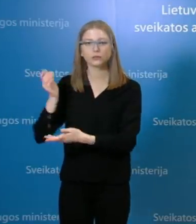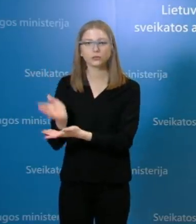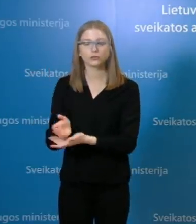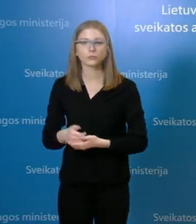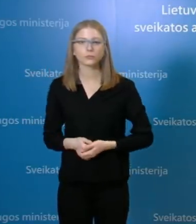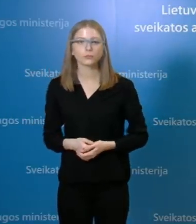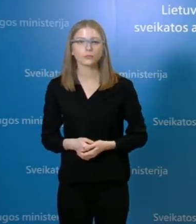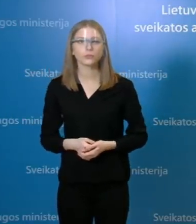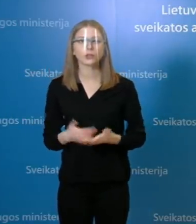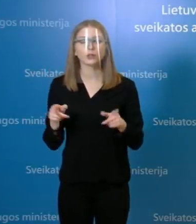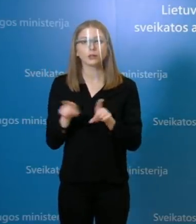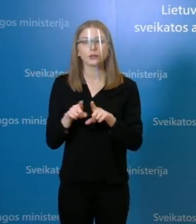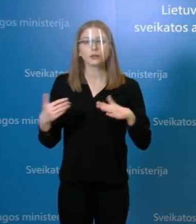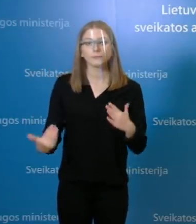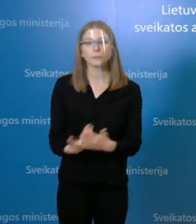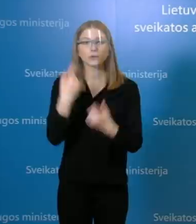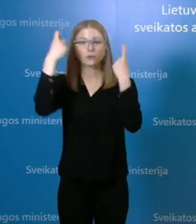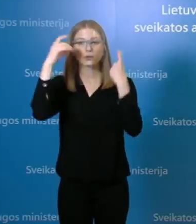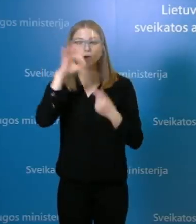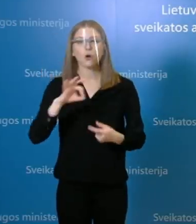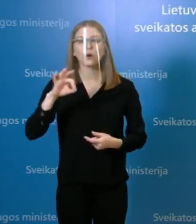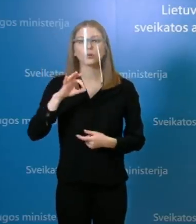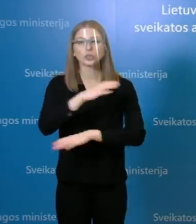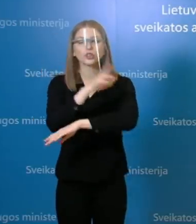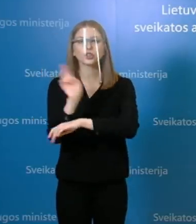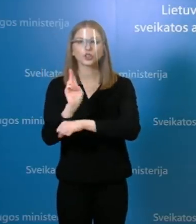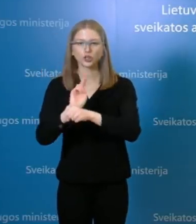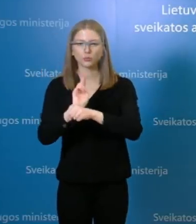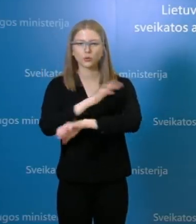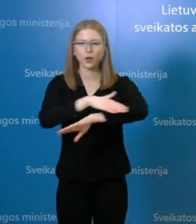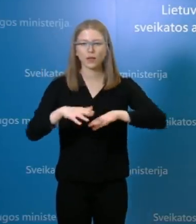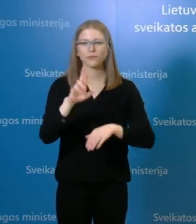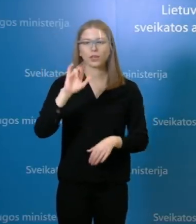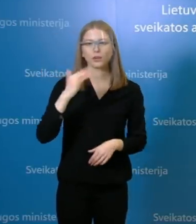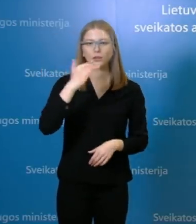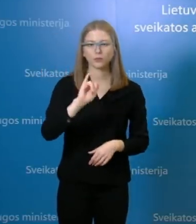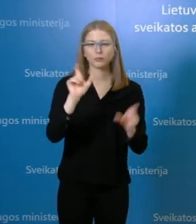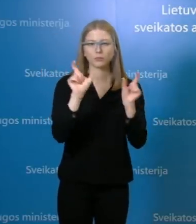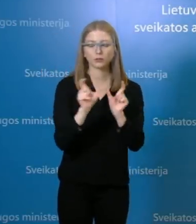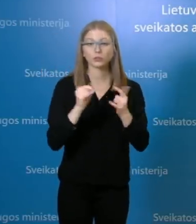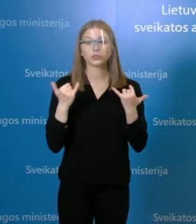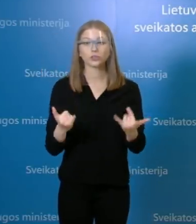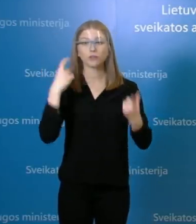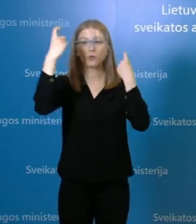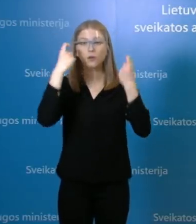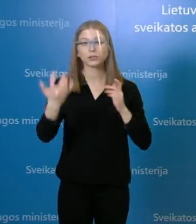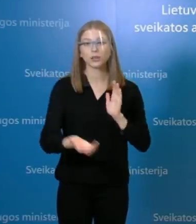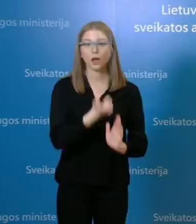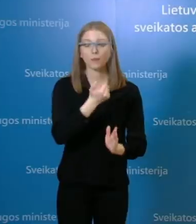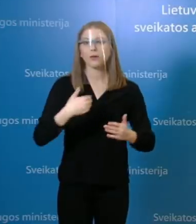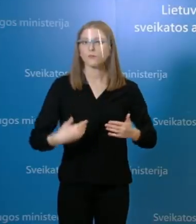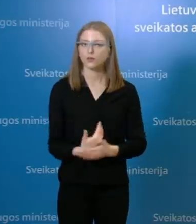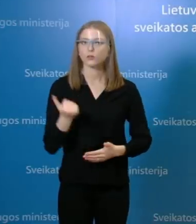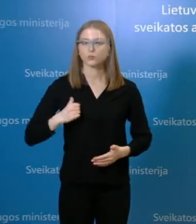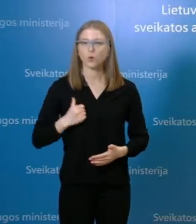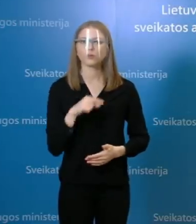Taip pat naujai informacija apie UAB remižirmų nugo atveju. Tai šiandien kau ta informacija, kad yra registruotas dar vienas steigiamas